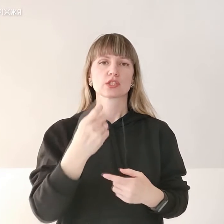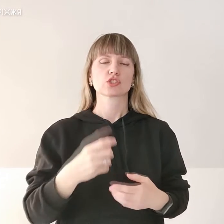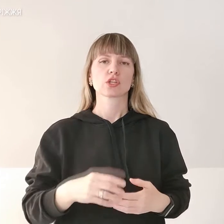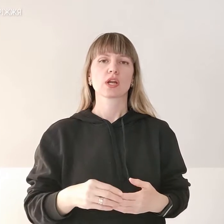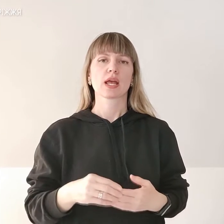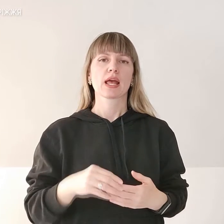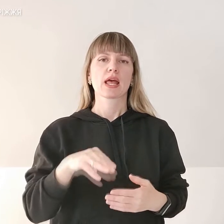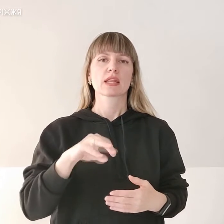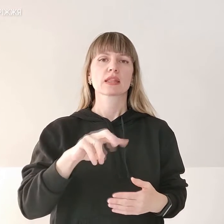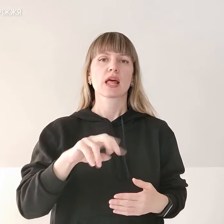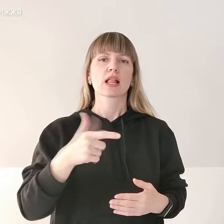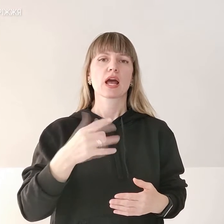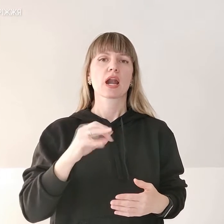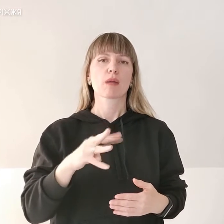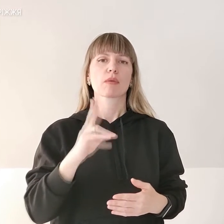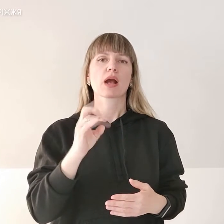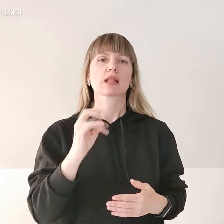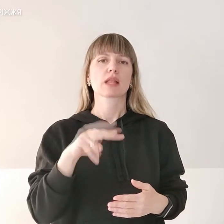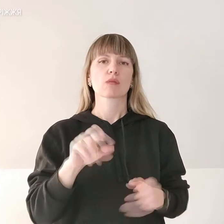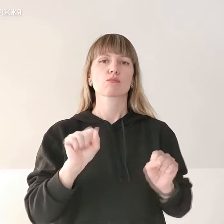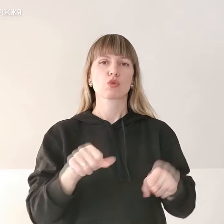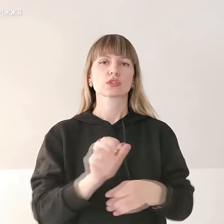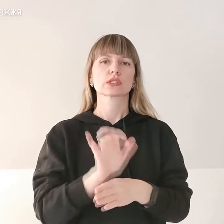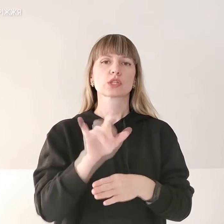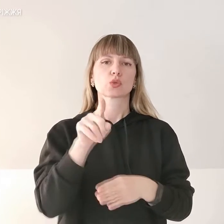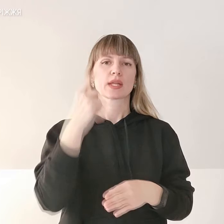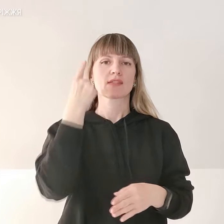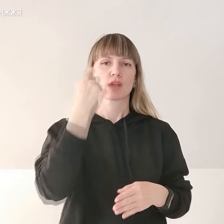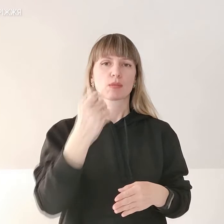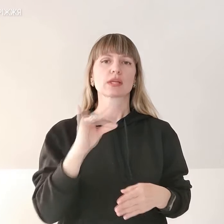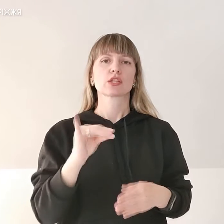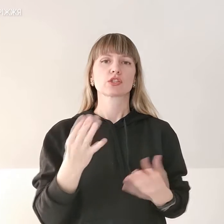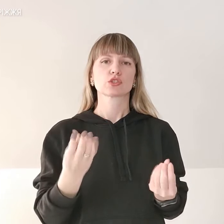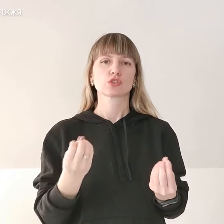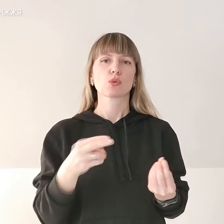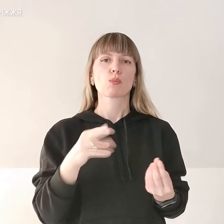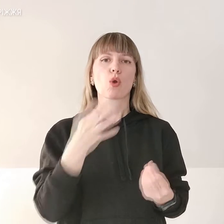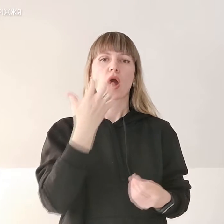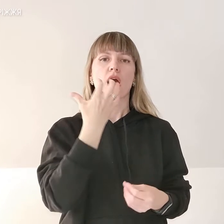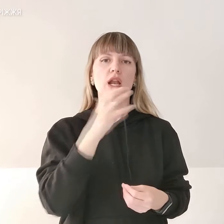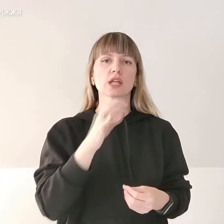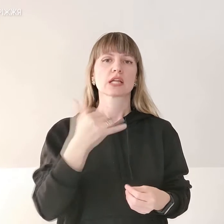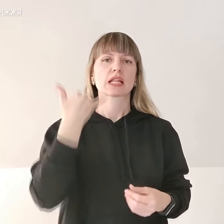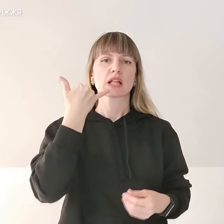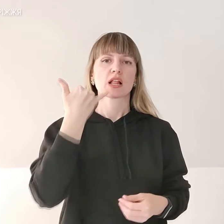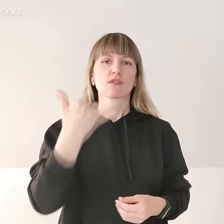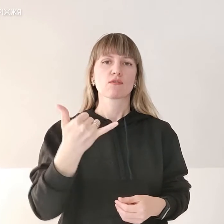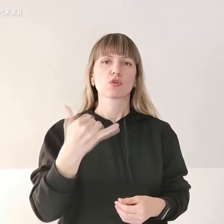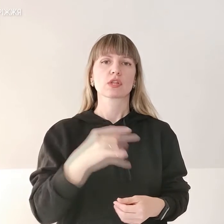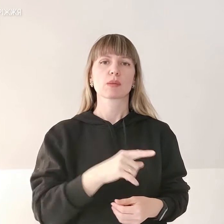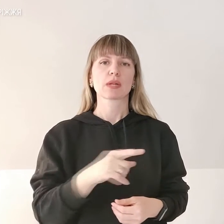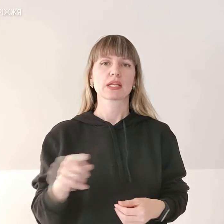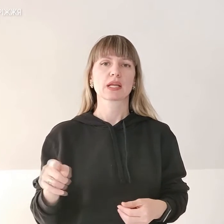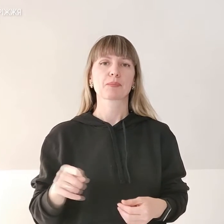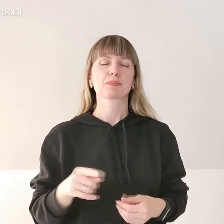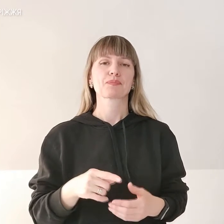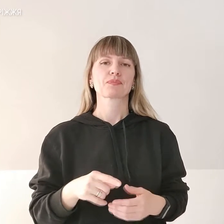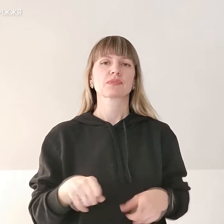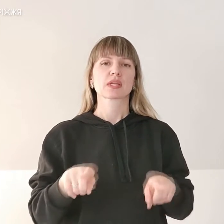Телеграм-канали, які зазначені, ви можете насилати туди інформацію також по гарячим телефонним лініям. Тобто таким чином